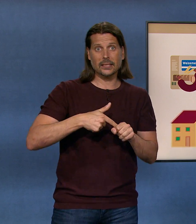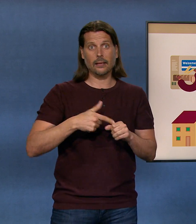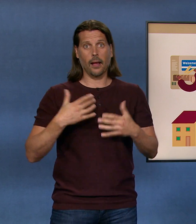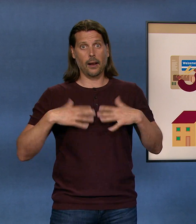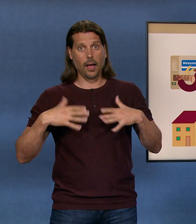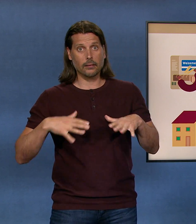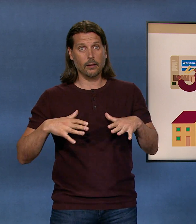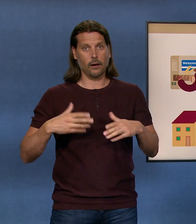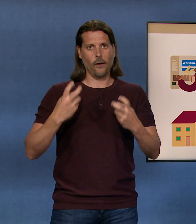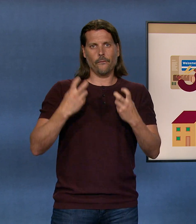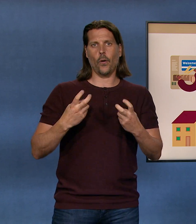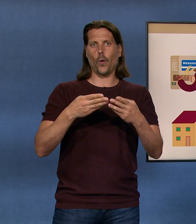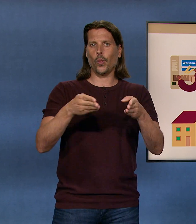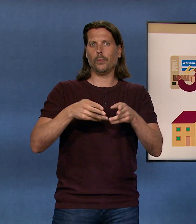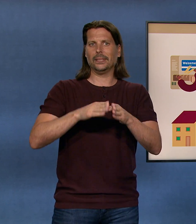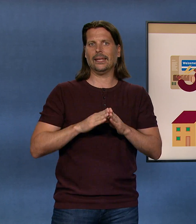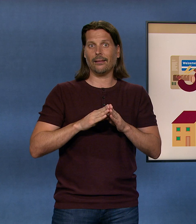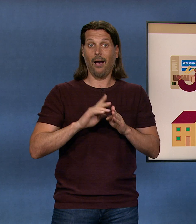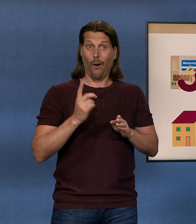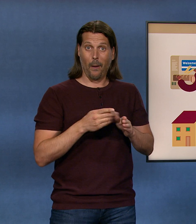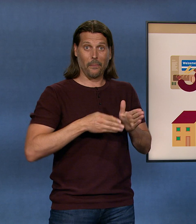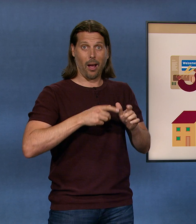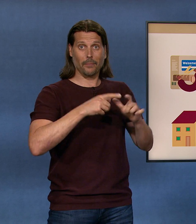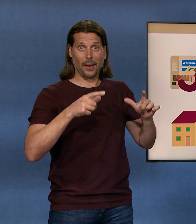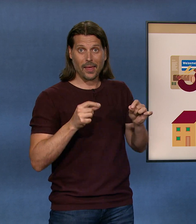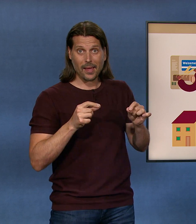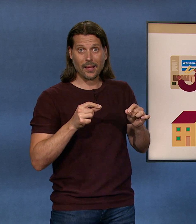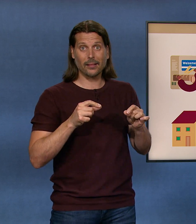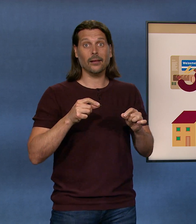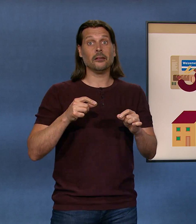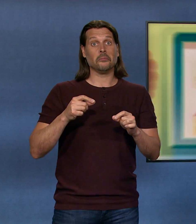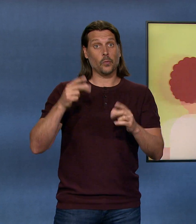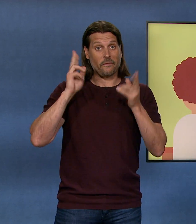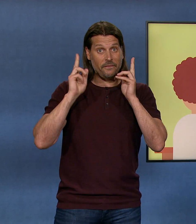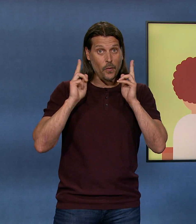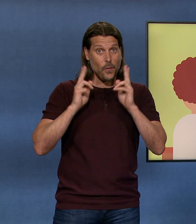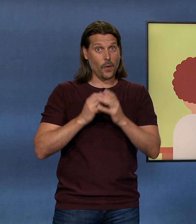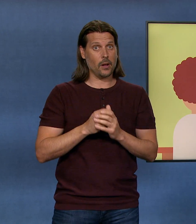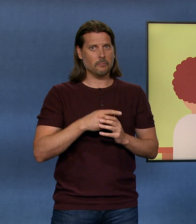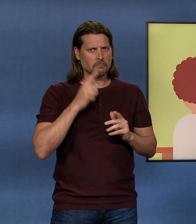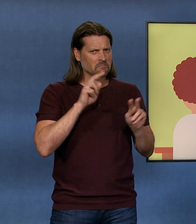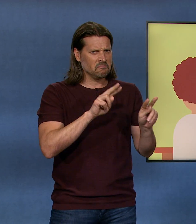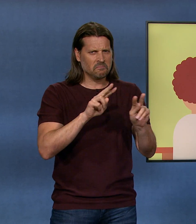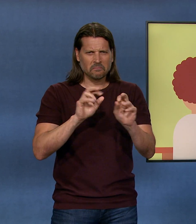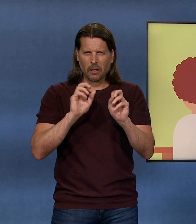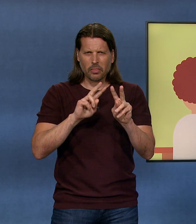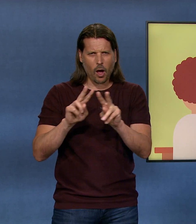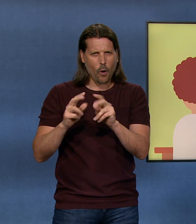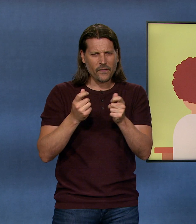Wohnungsmiete, Zugpilet oder auch Coiffeurbesuche. So finden sie heraus, wie viel teurer